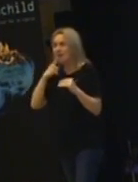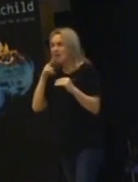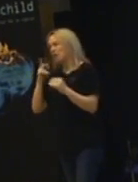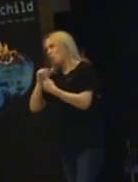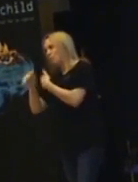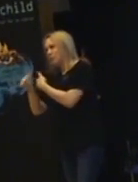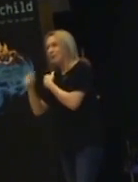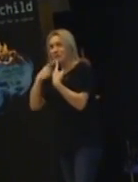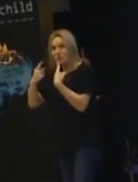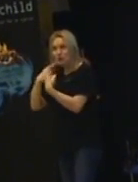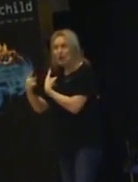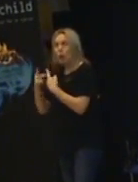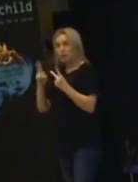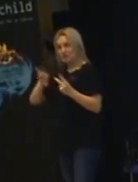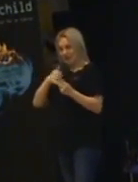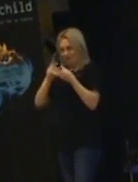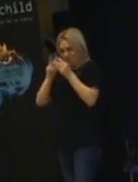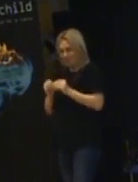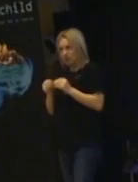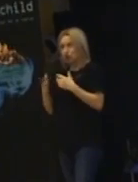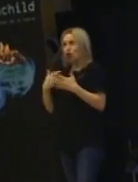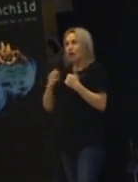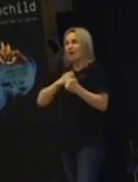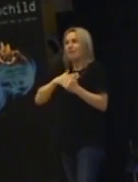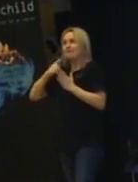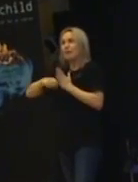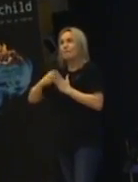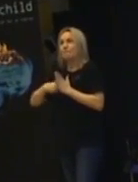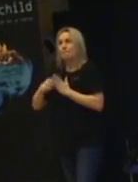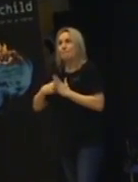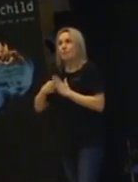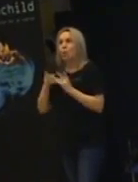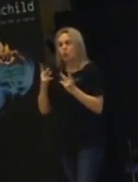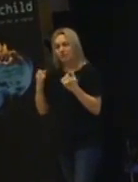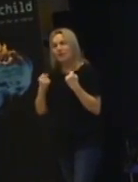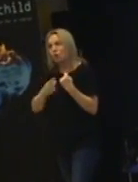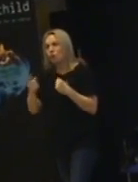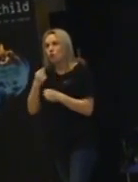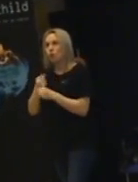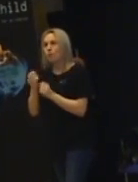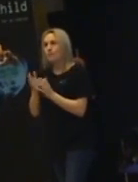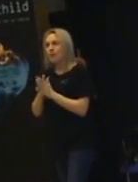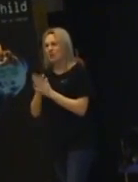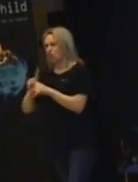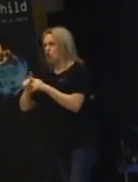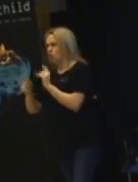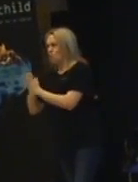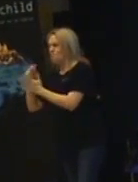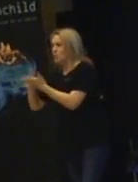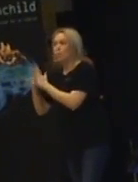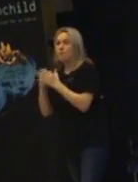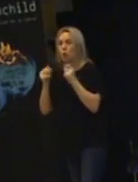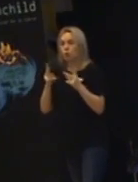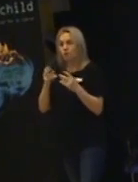kompisar. Att själva få skapa film. Jag tror också att det är viktigt att de får jobba med. Jag kommer till metoder alldeles strax. Men